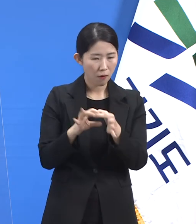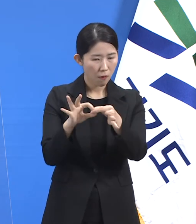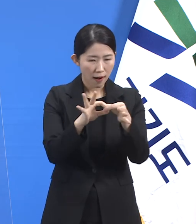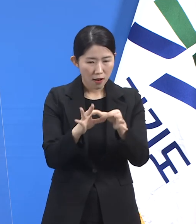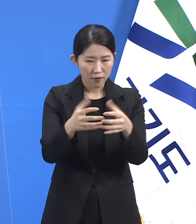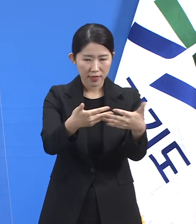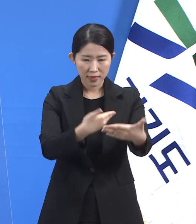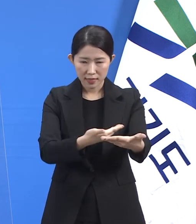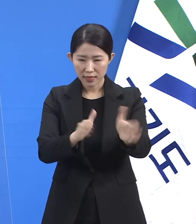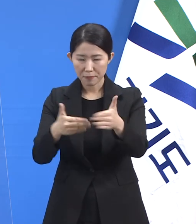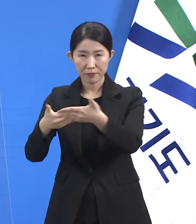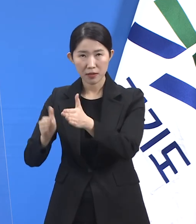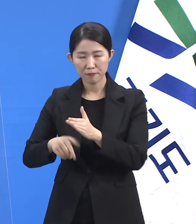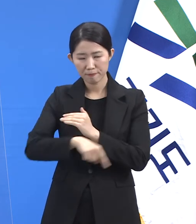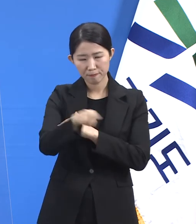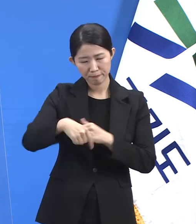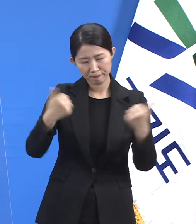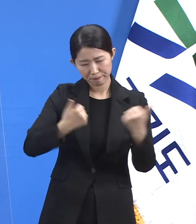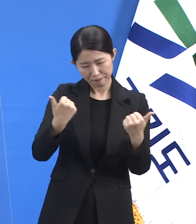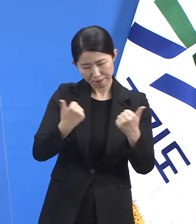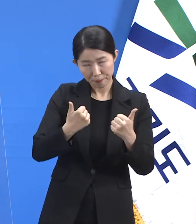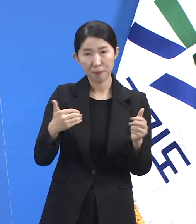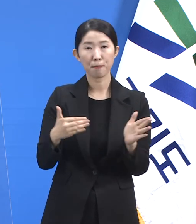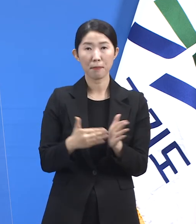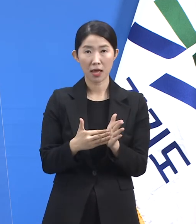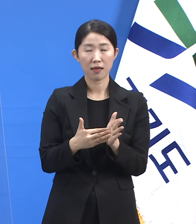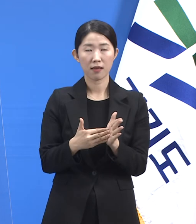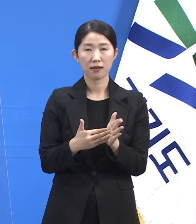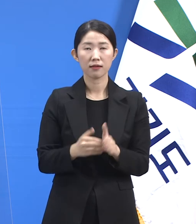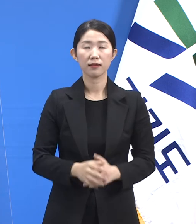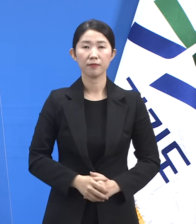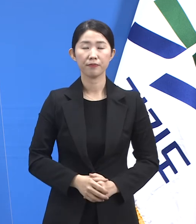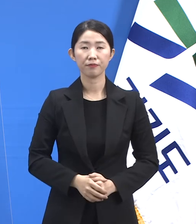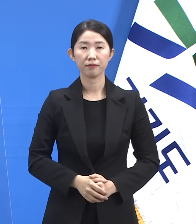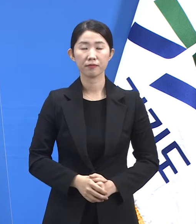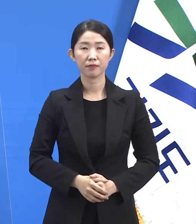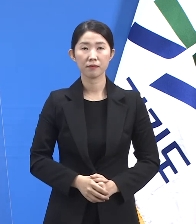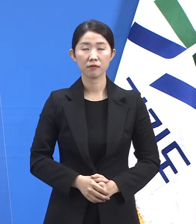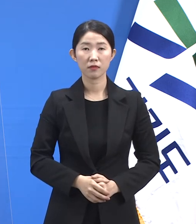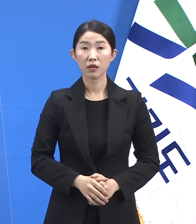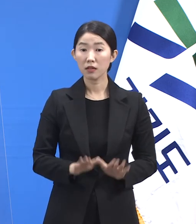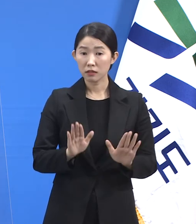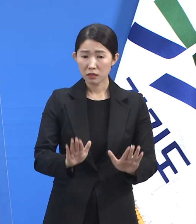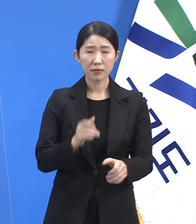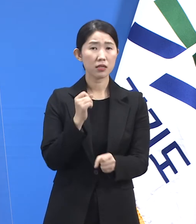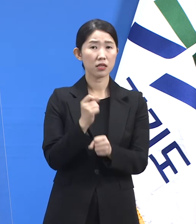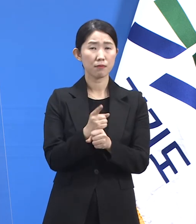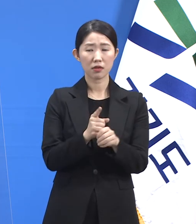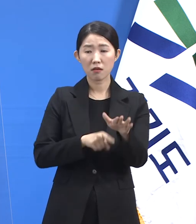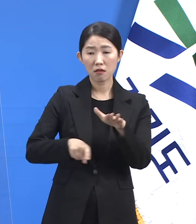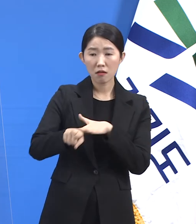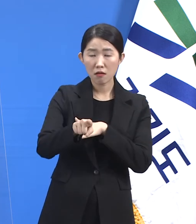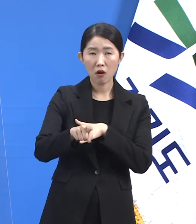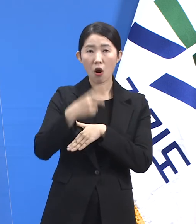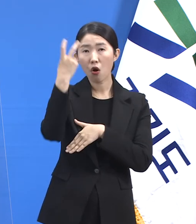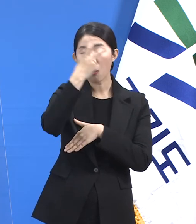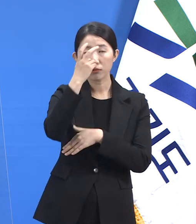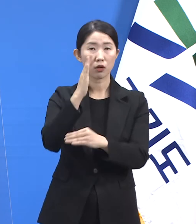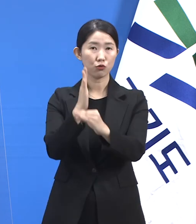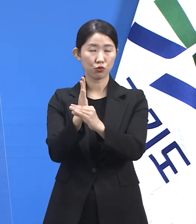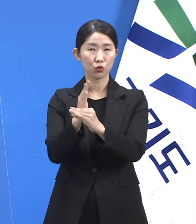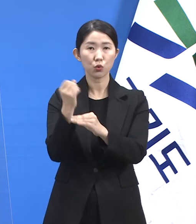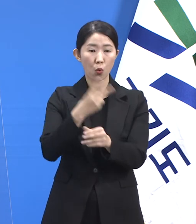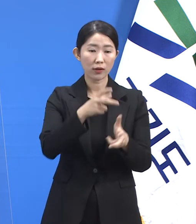심도 있는 우속 논의를 진행했습니다. 이미 선제적 전수검사와 사업장을 중심으로 한